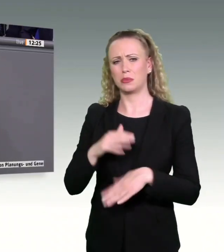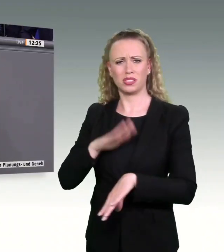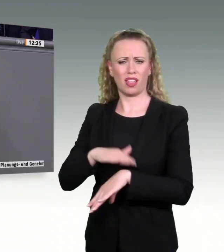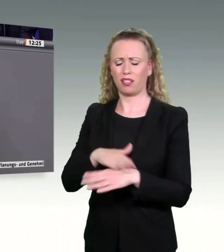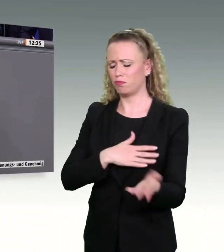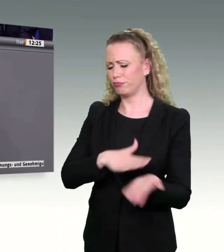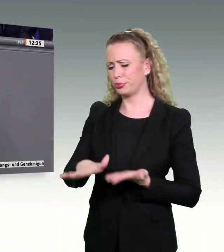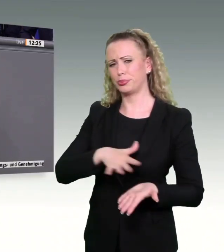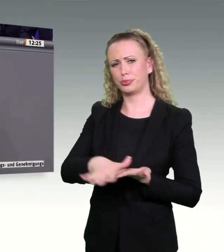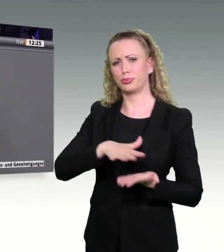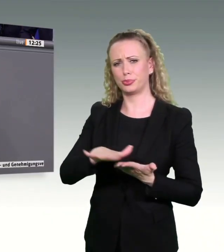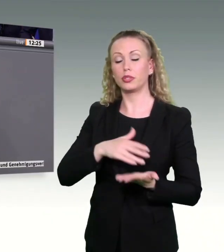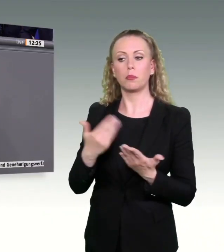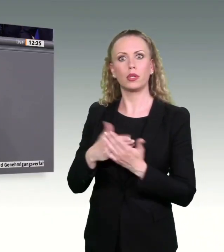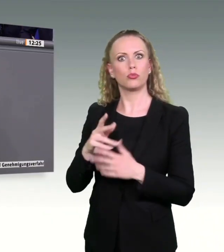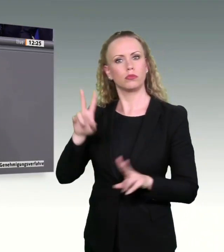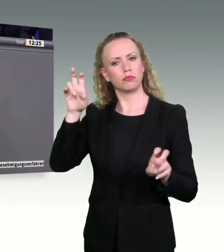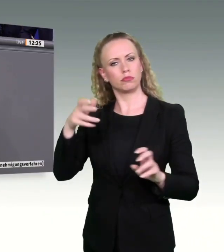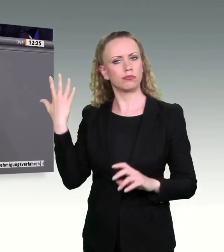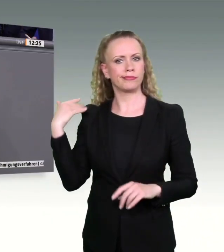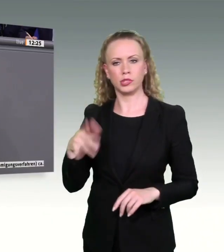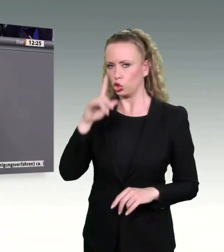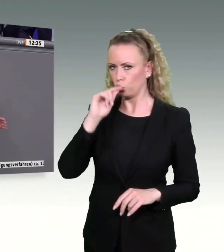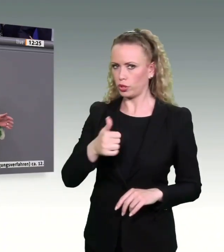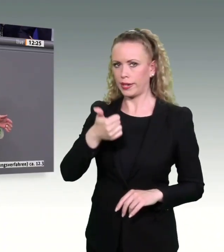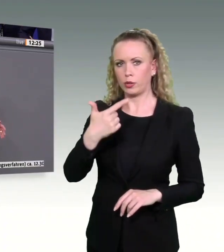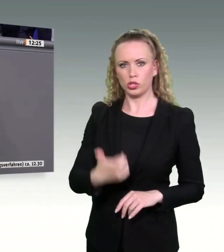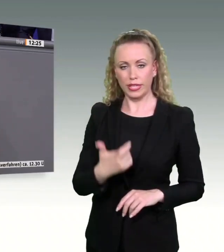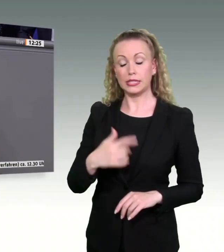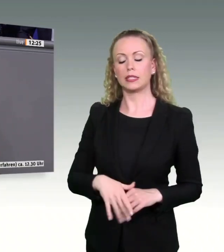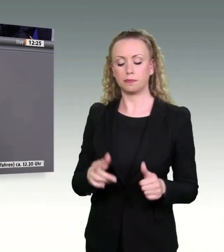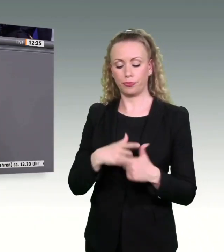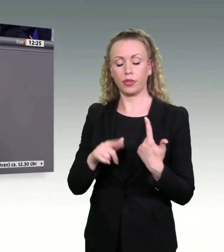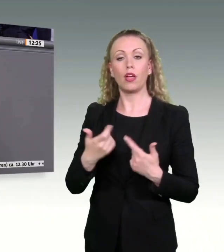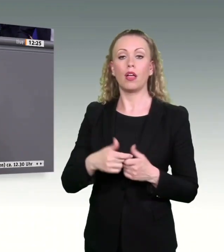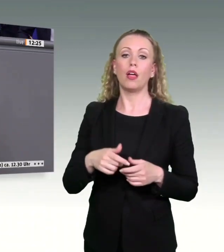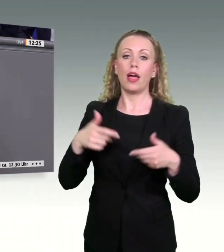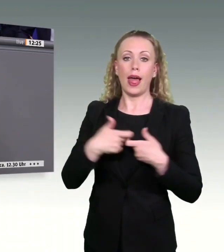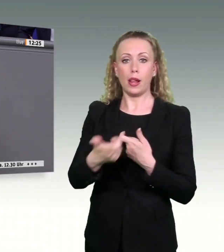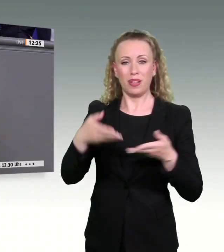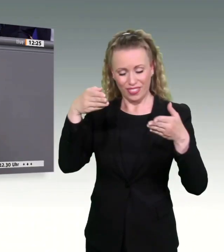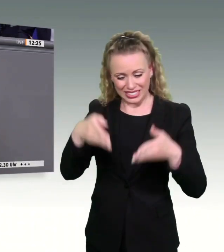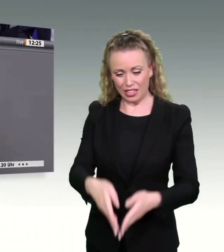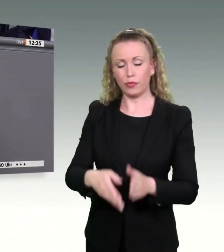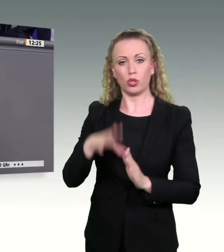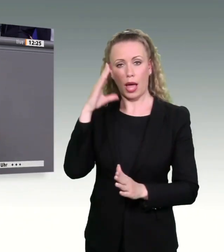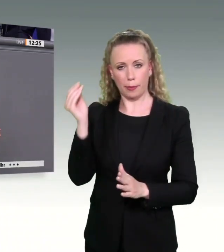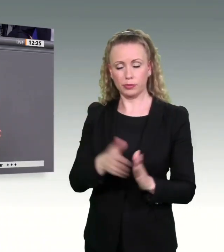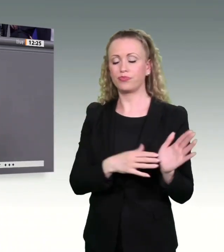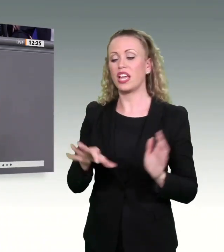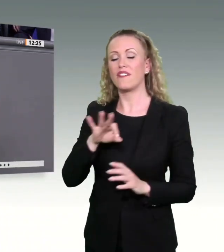Stichworte wie Stuttgart 21, Elbvertiefung Hamburg, Fehmarn-Belt-Querung,